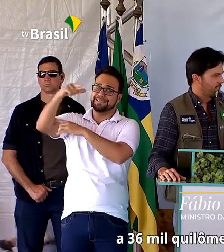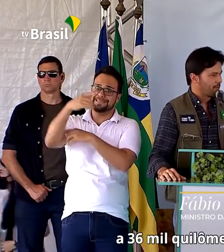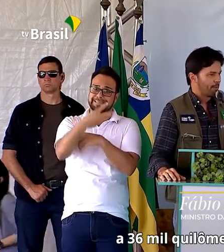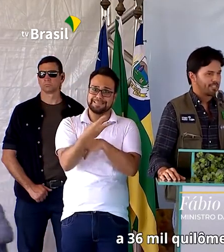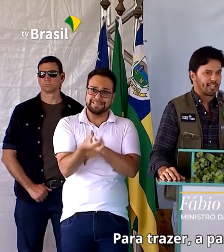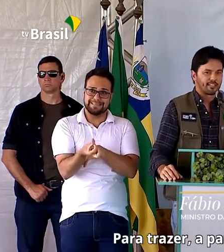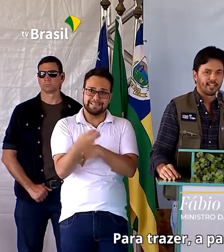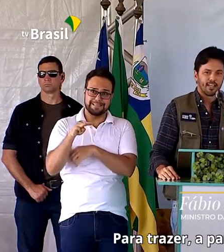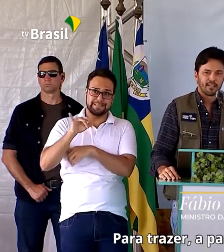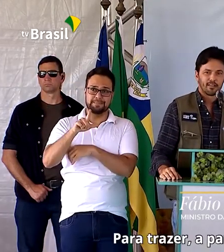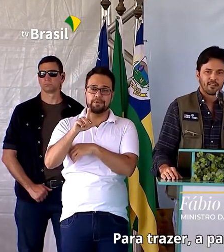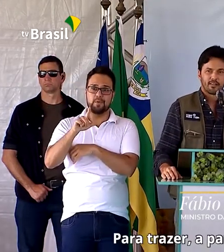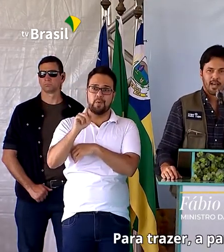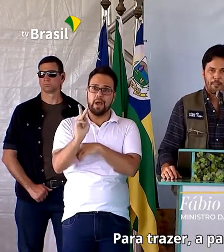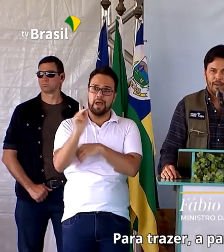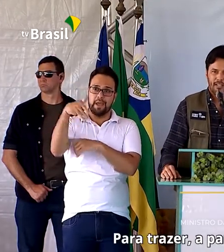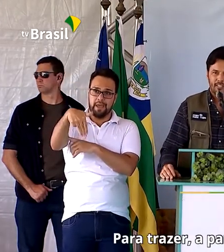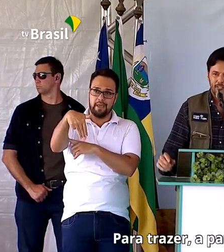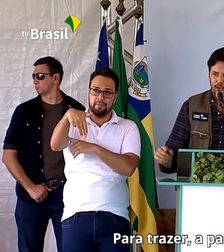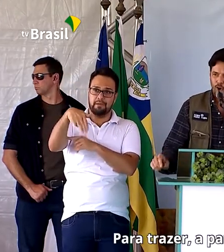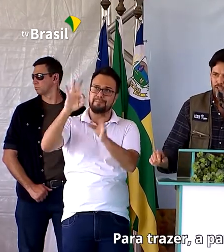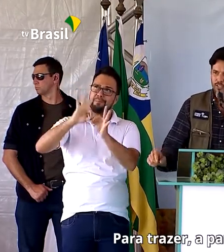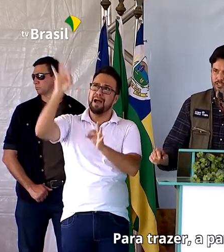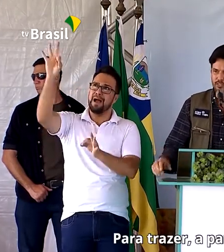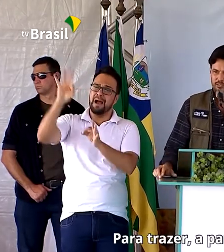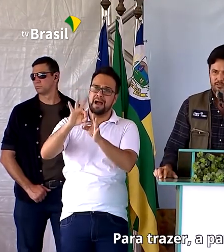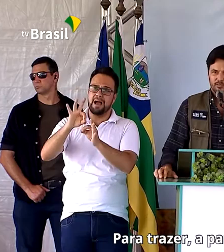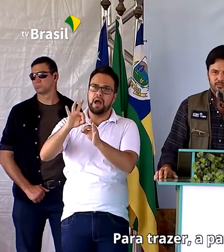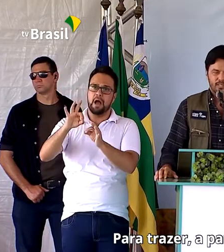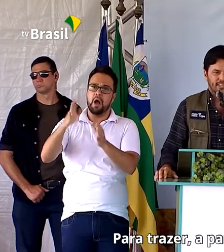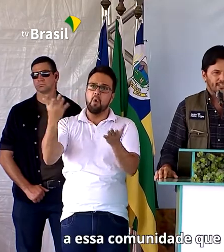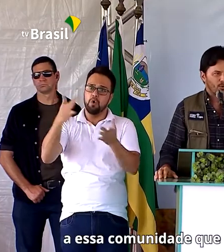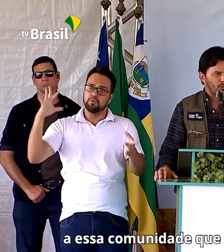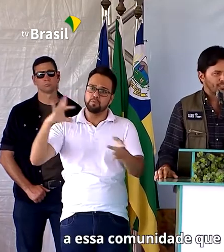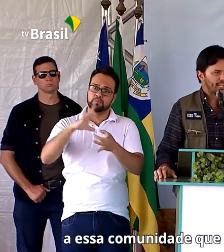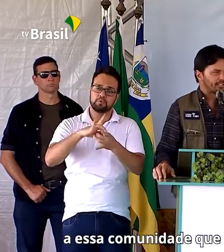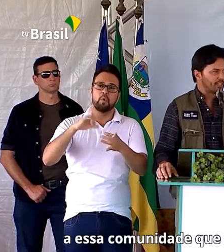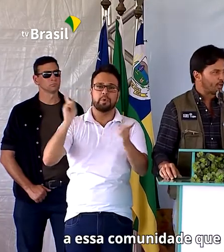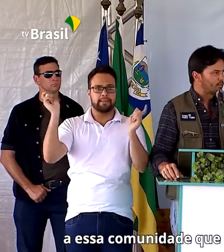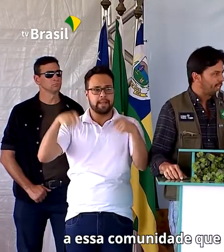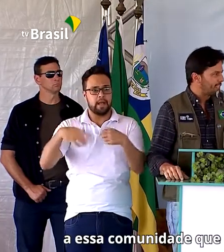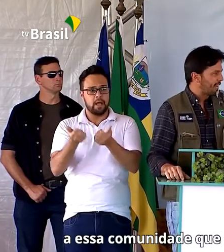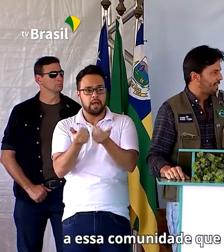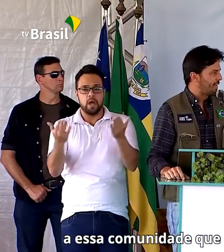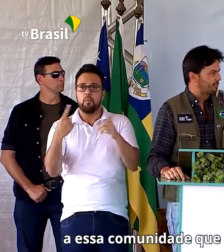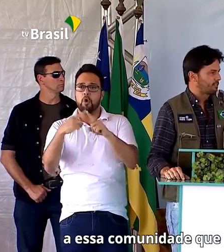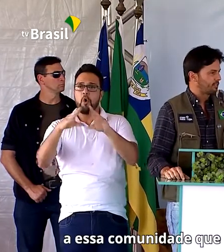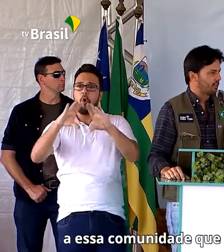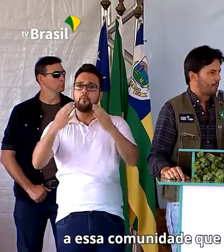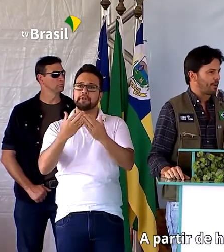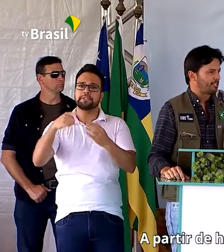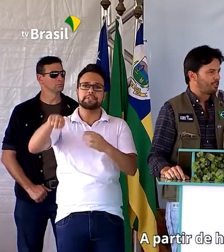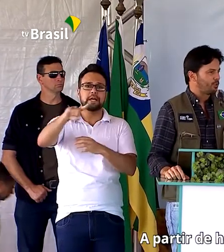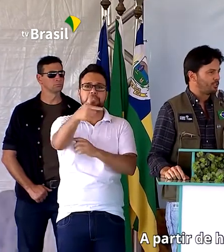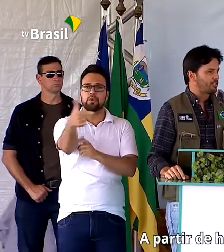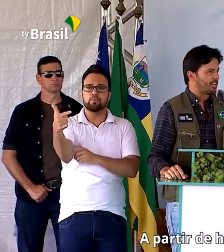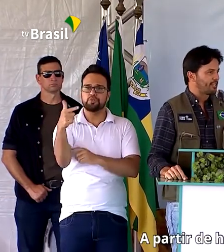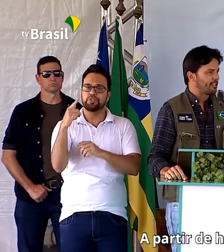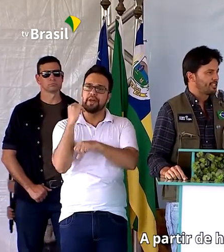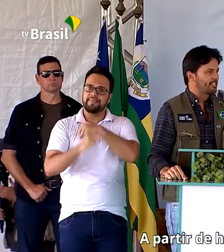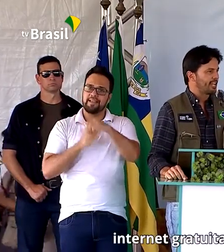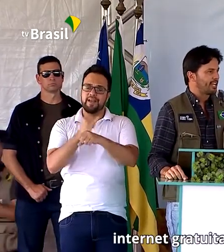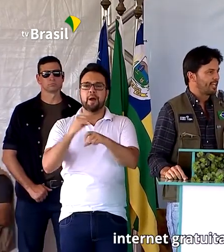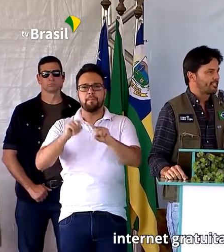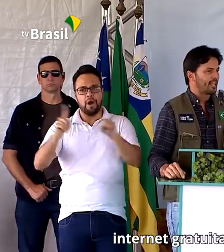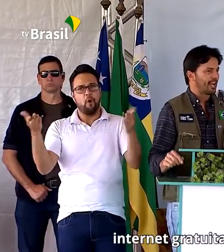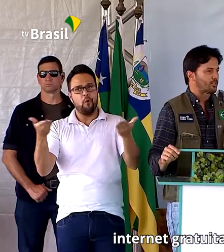para trazer a partir de hoje essa comunidade que não tinha internet a partir de hoje